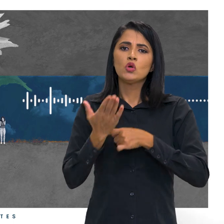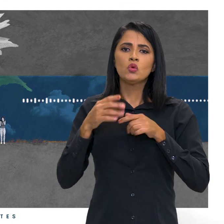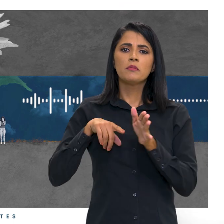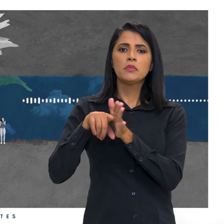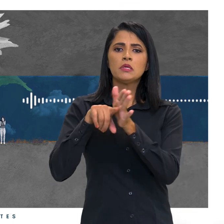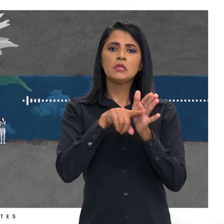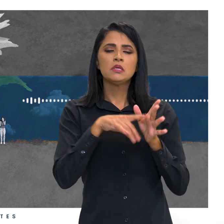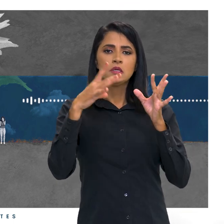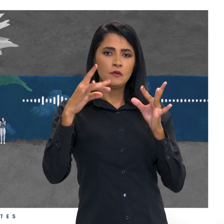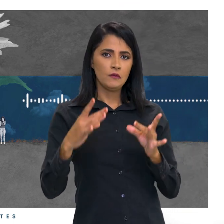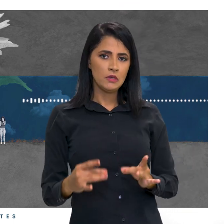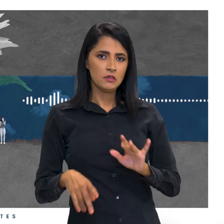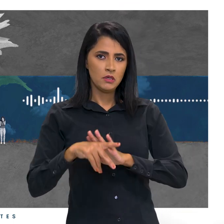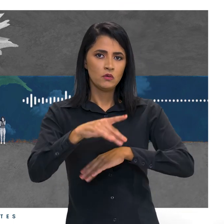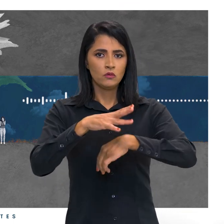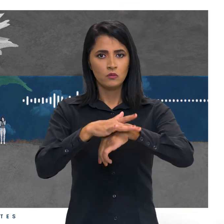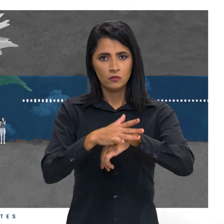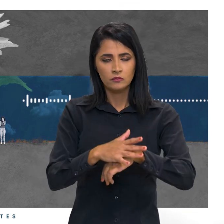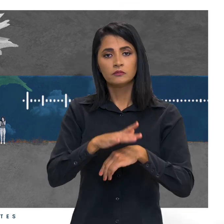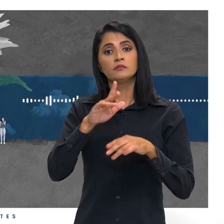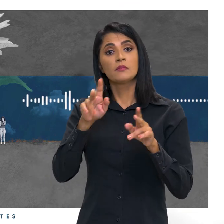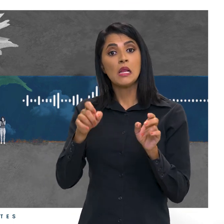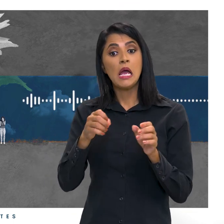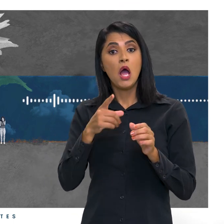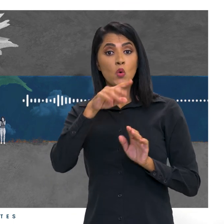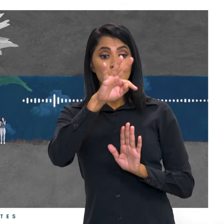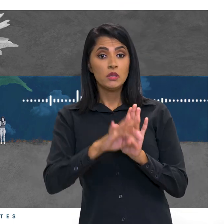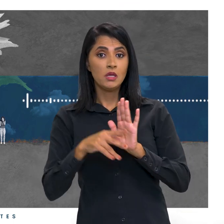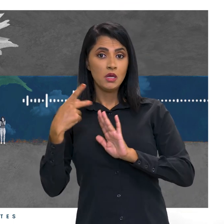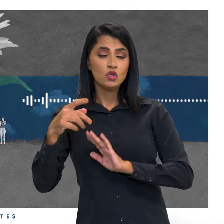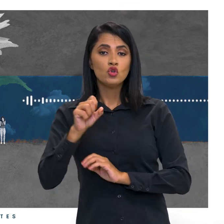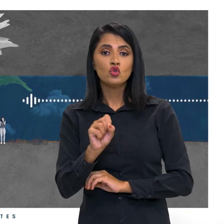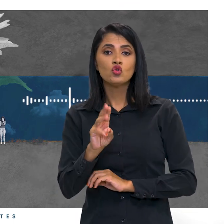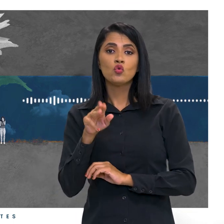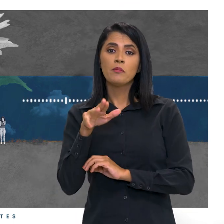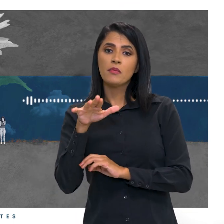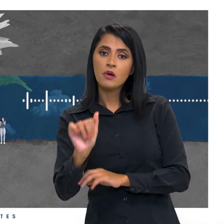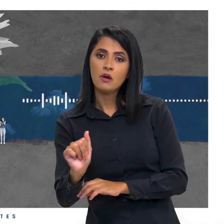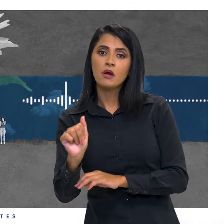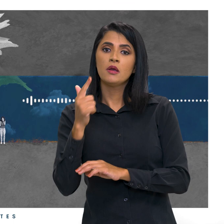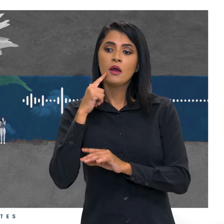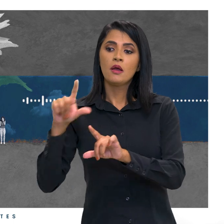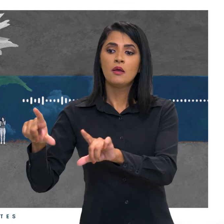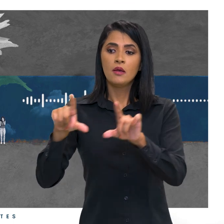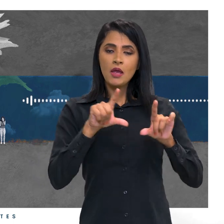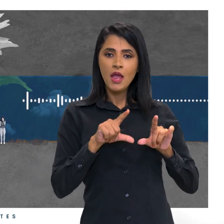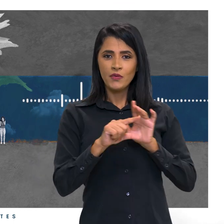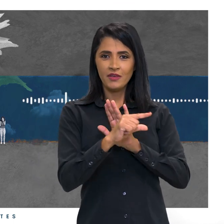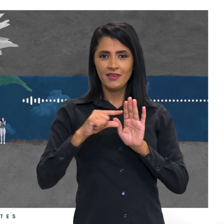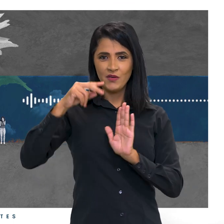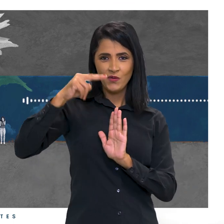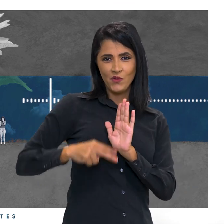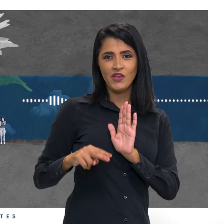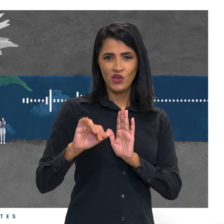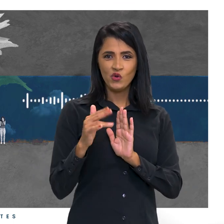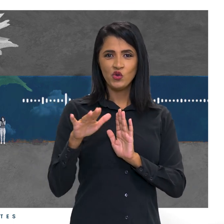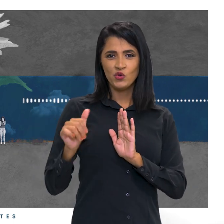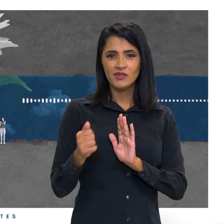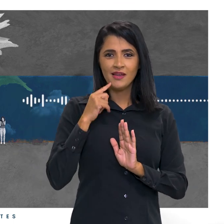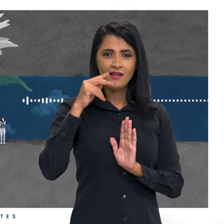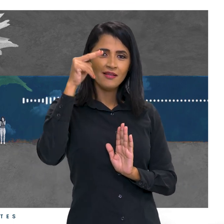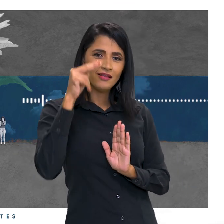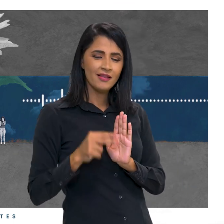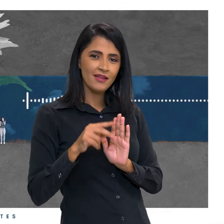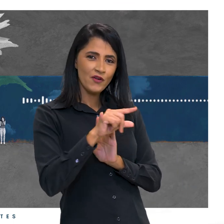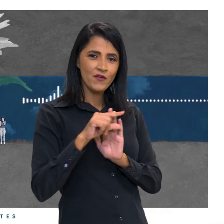a definição das doenças. A edição do texto é de Sumaya Vilela e separou pra gente aquele trechinho lido pelo José Cisote entre os